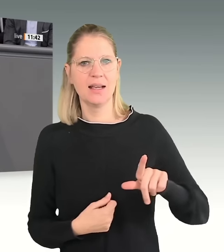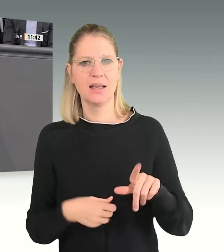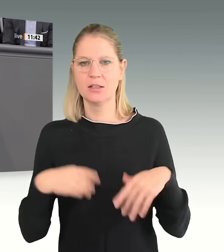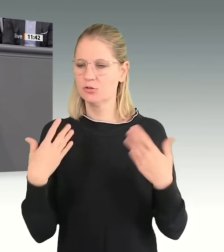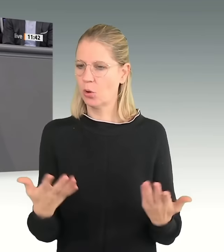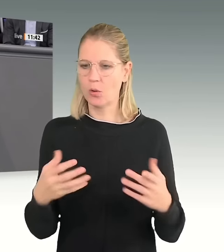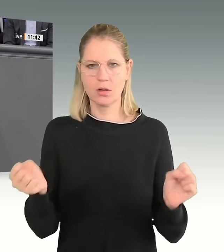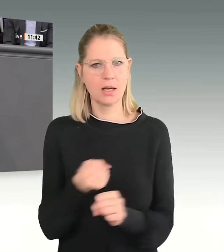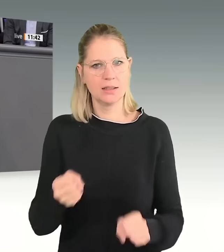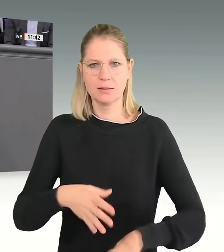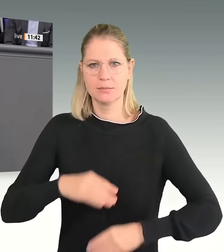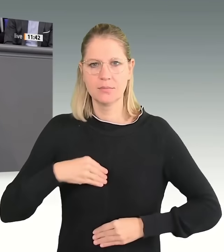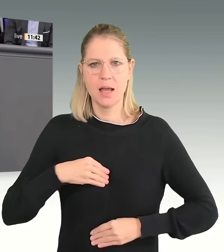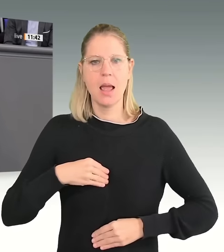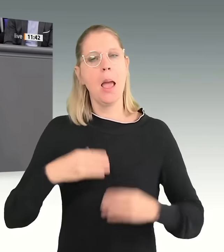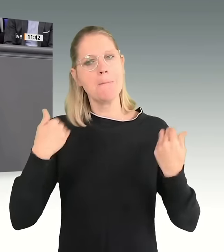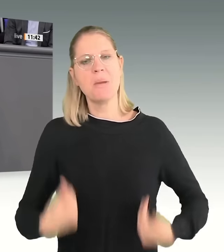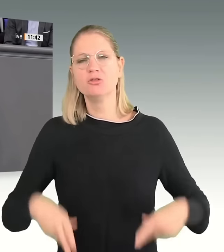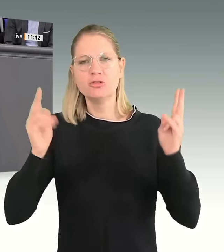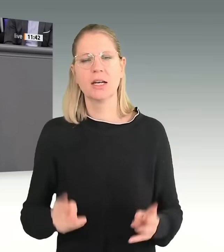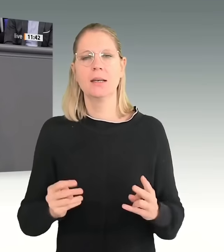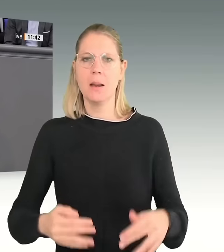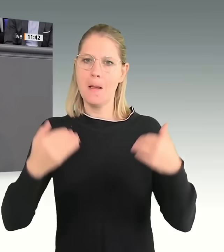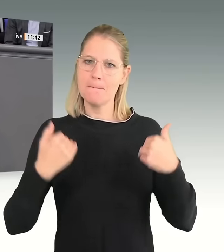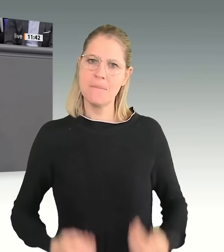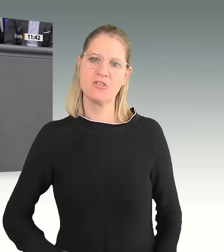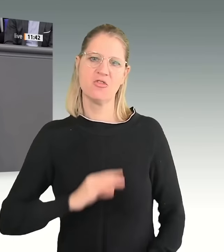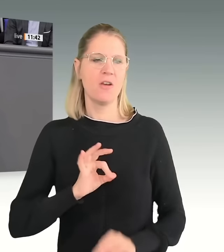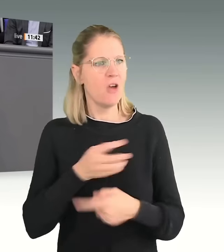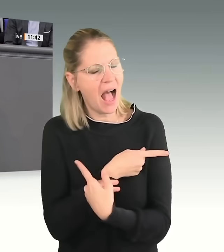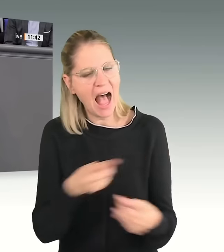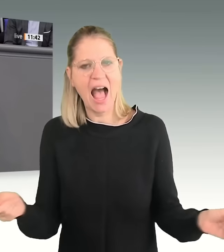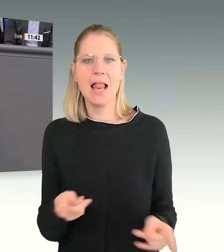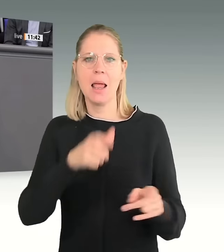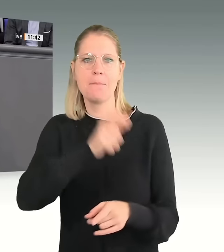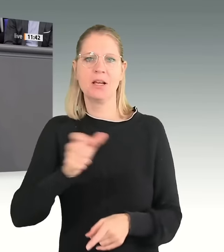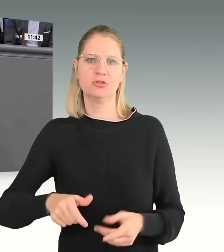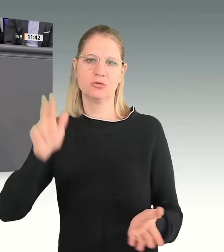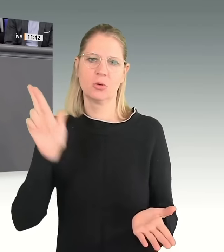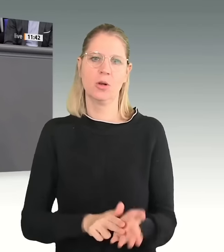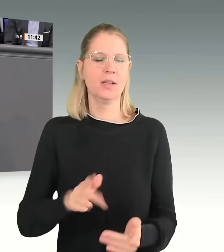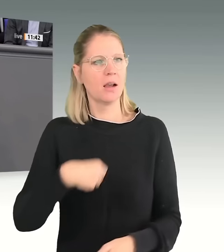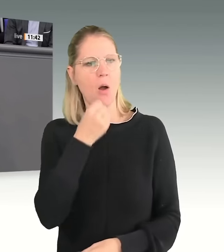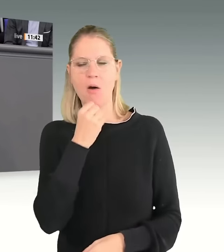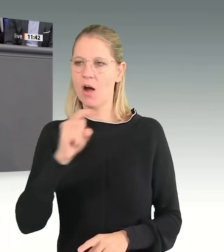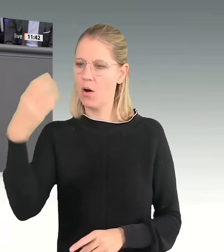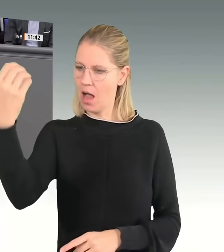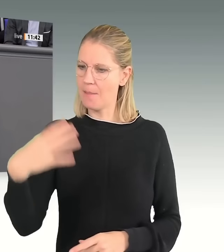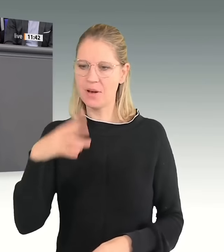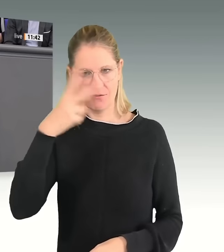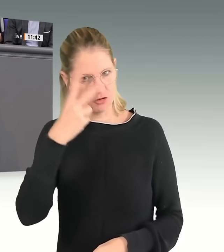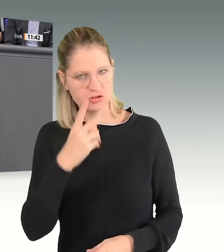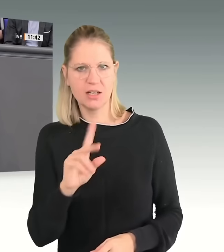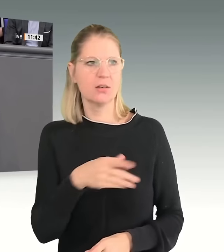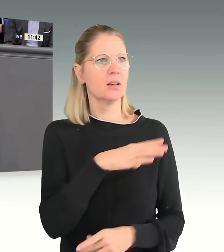Menschenrechte und Menschenwürde gilt für alle Menschen. Und ich hoffe, dass die Ampel das versteht, dass die AfD und die